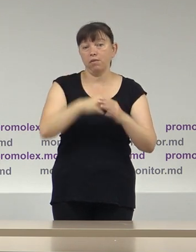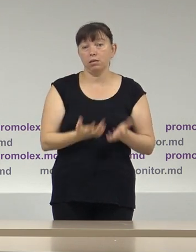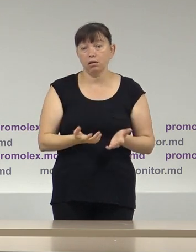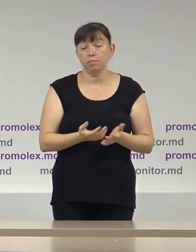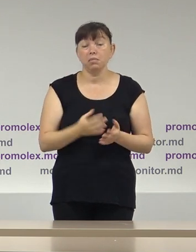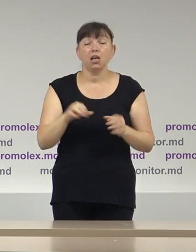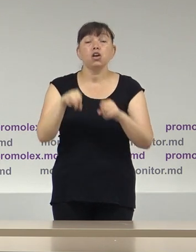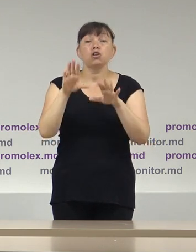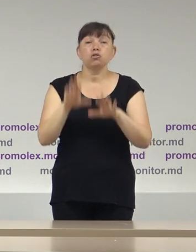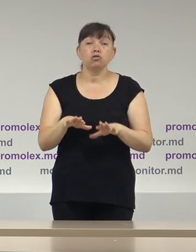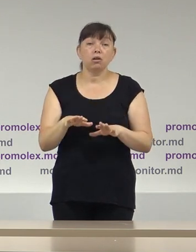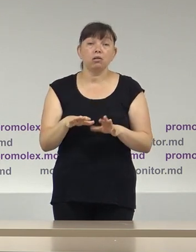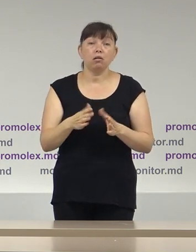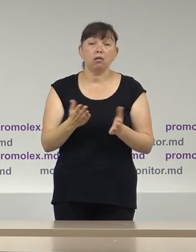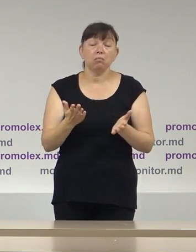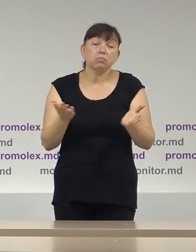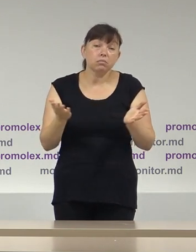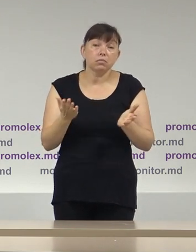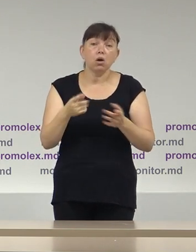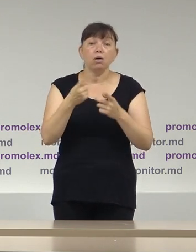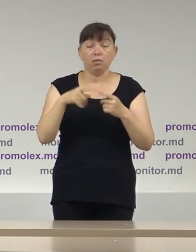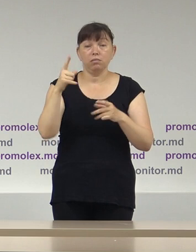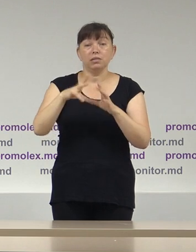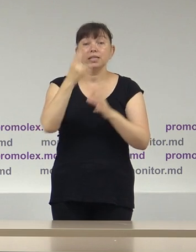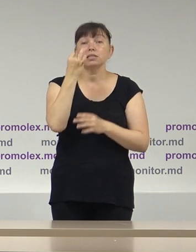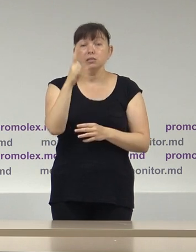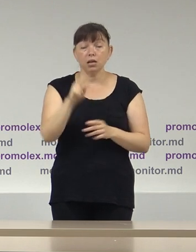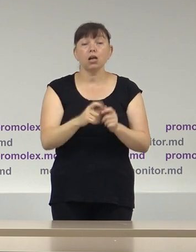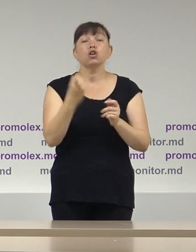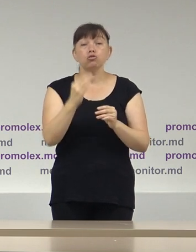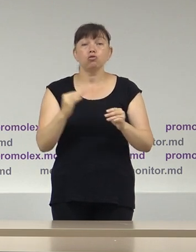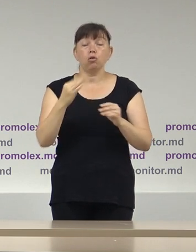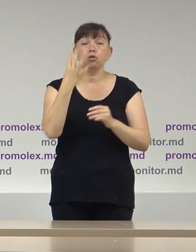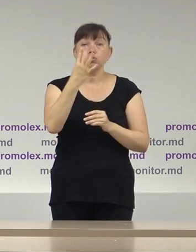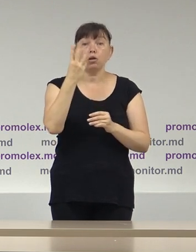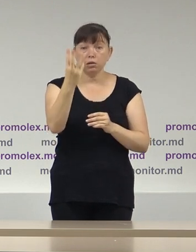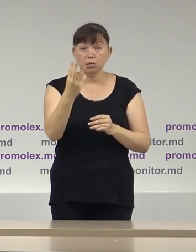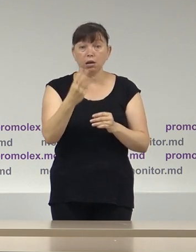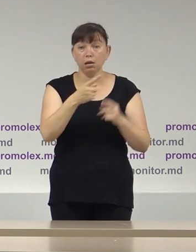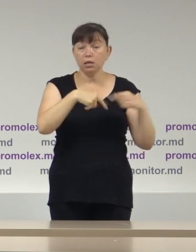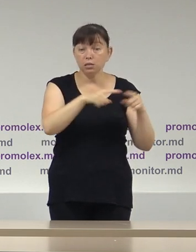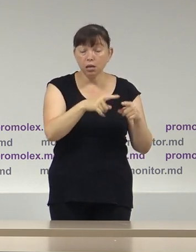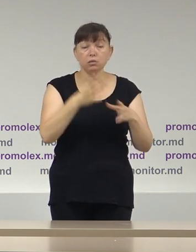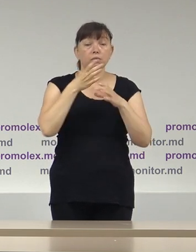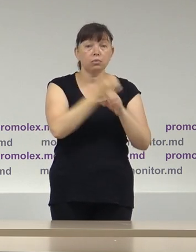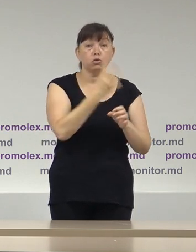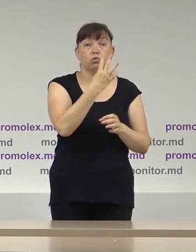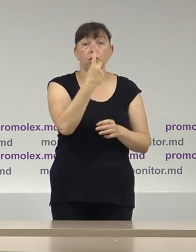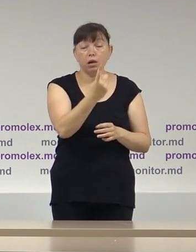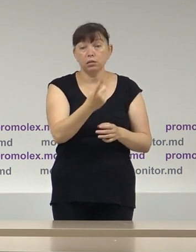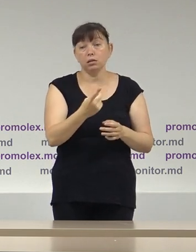Deci, decizia mă rog, a organului electoral a fost să deschide inițial 43, după care s-a redus la 41.